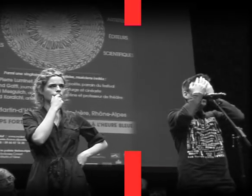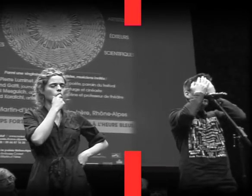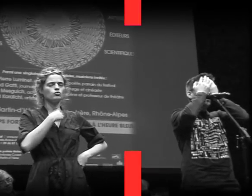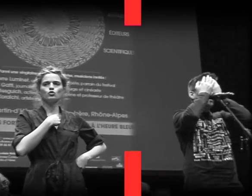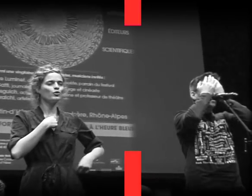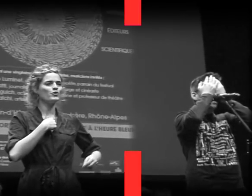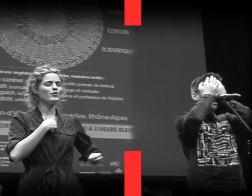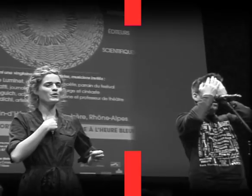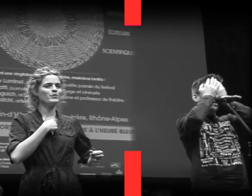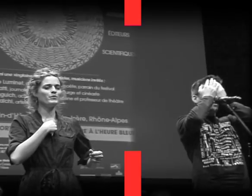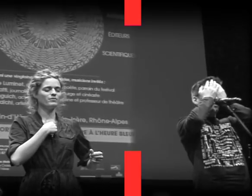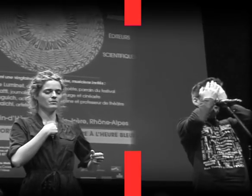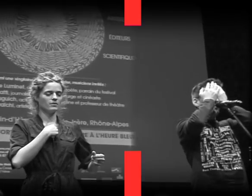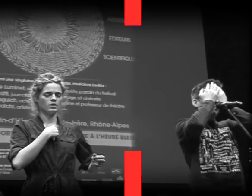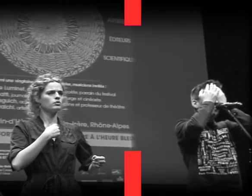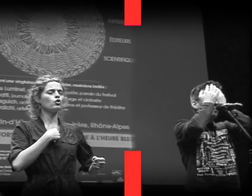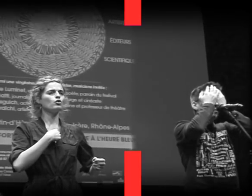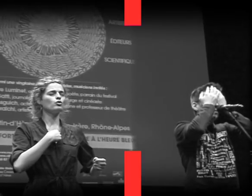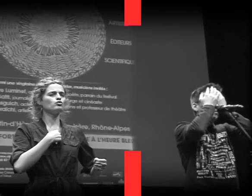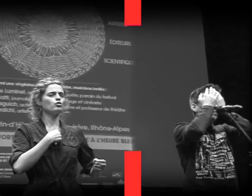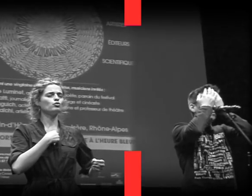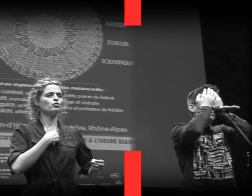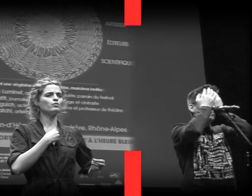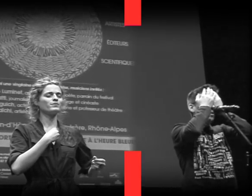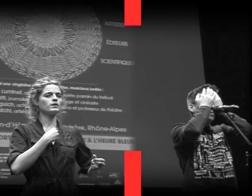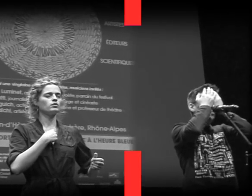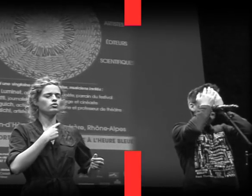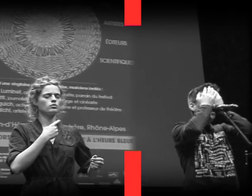Je... Je ne... Je me rappelle plus.